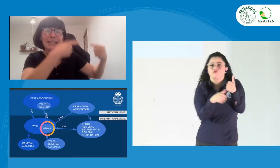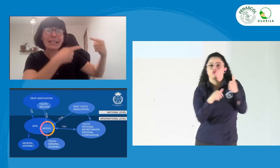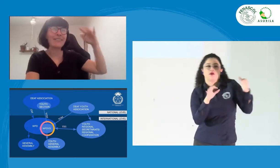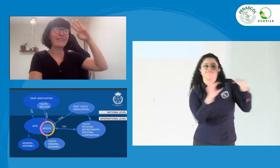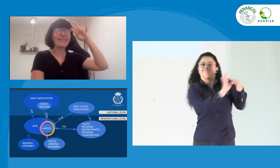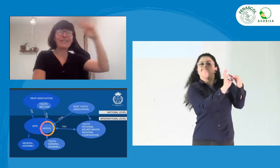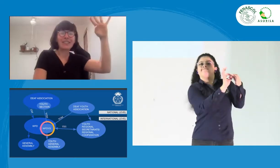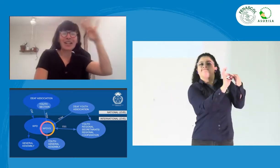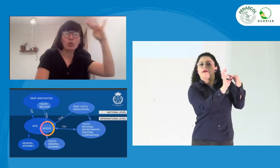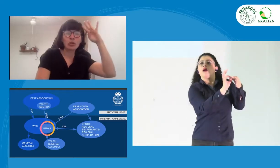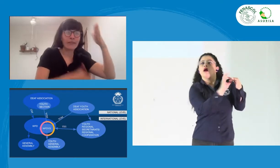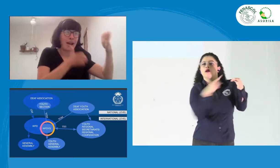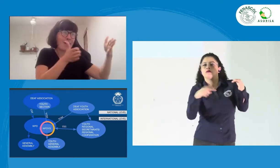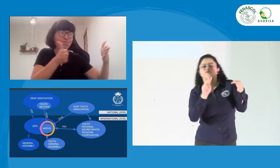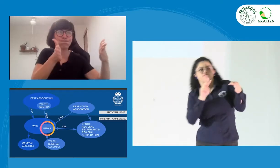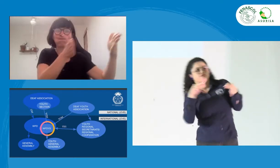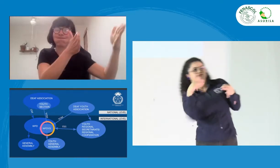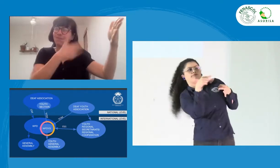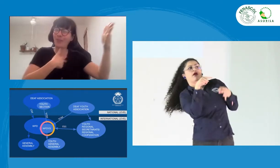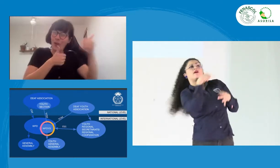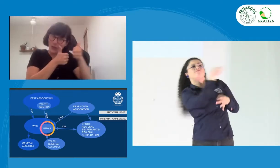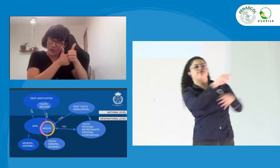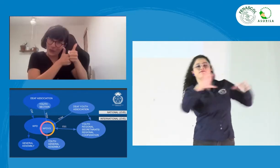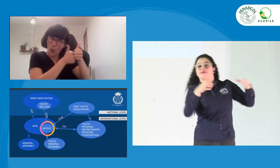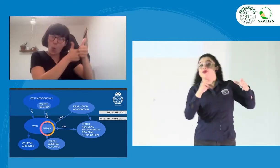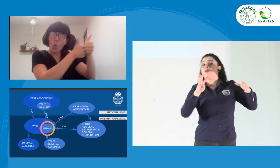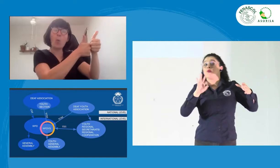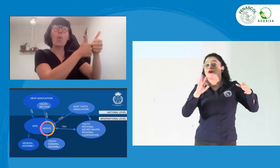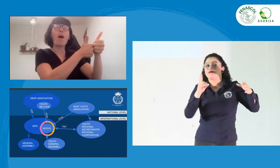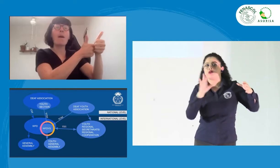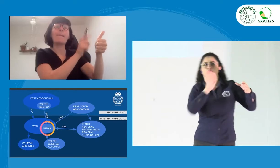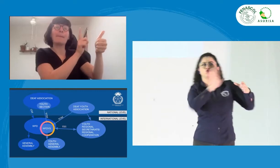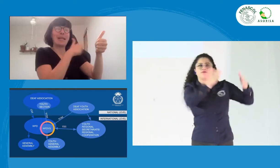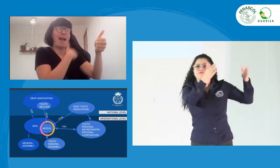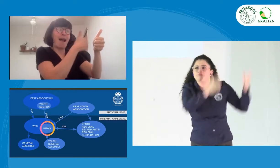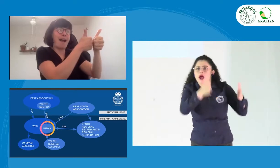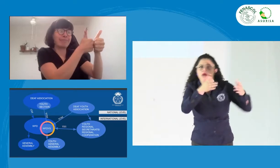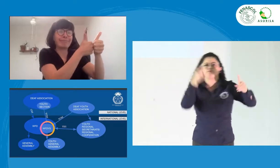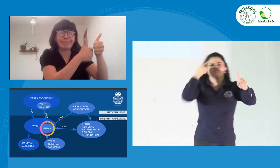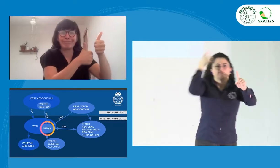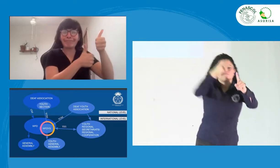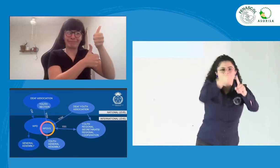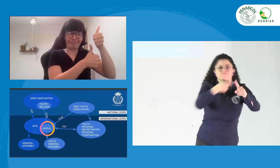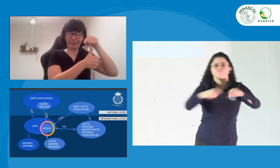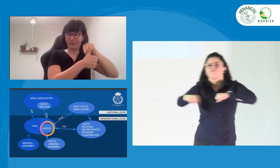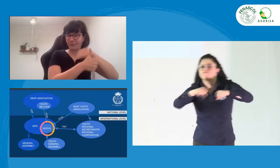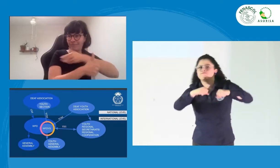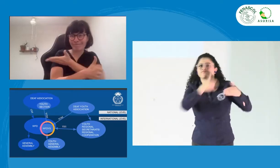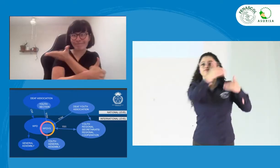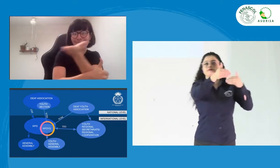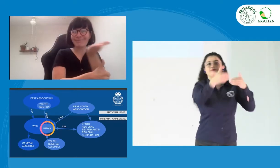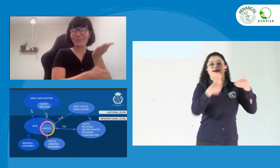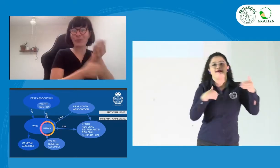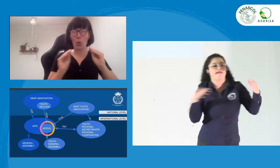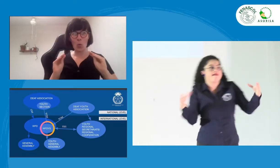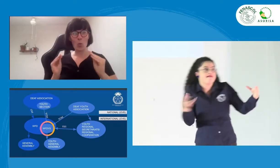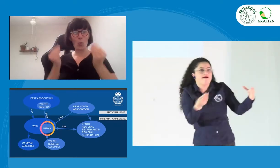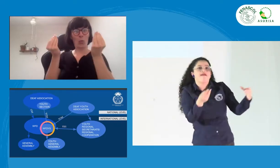la visión, las políticas, la filosofía y los planes de la Federación Mundial de Sordos.